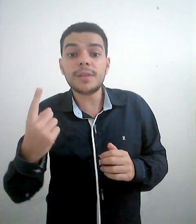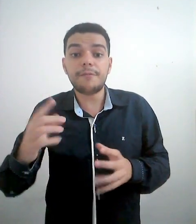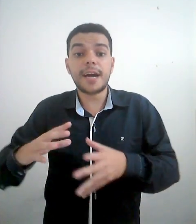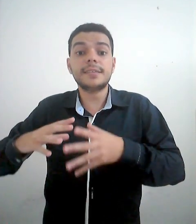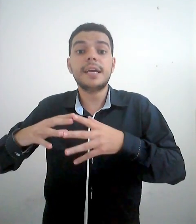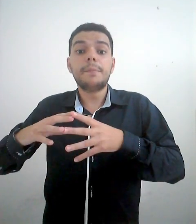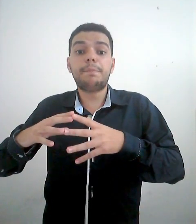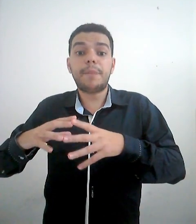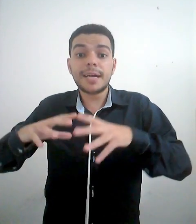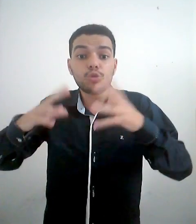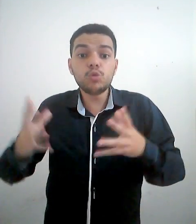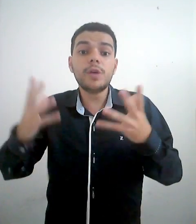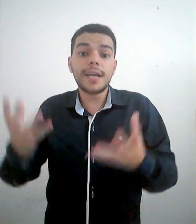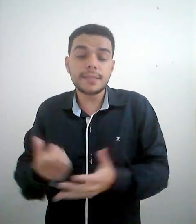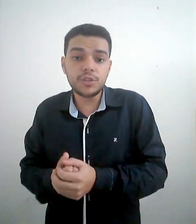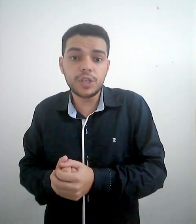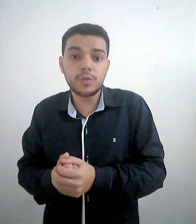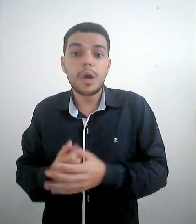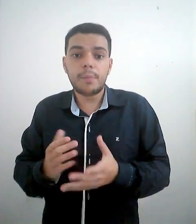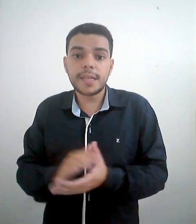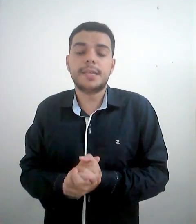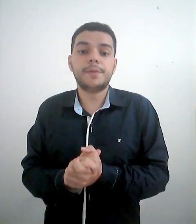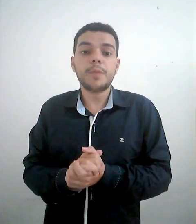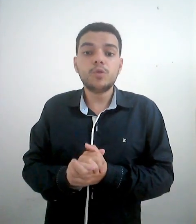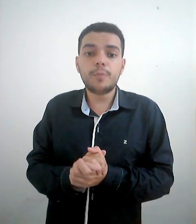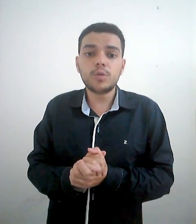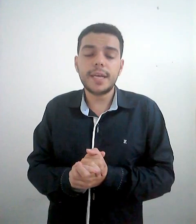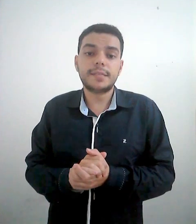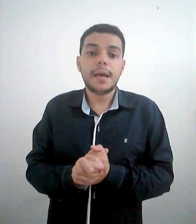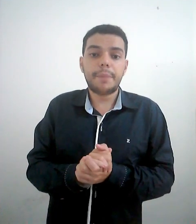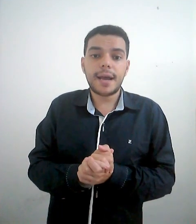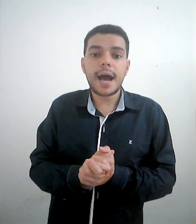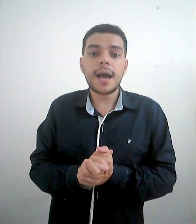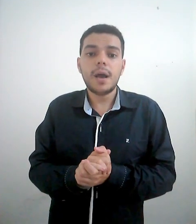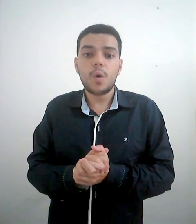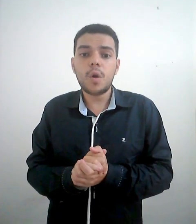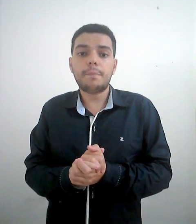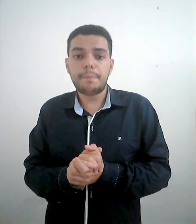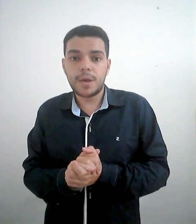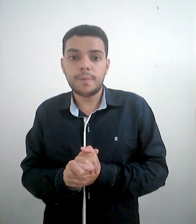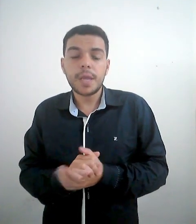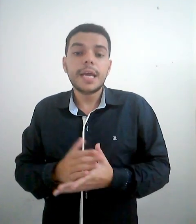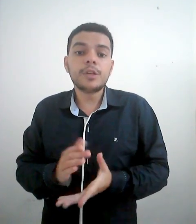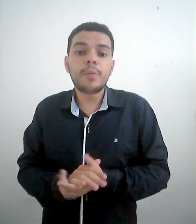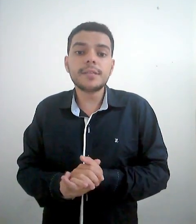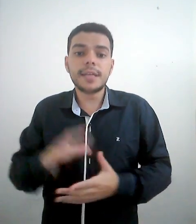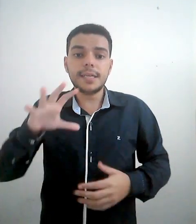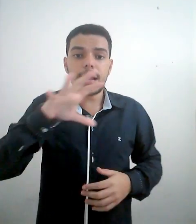da frase para tudo ganhar sentido. Por exemplo, no português, pegar o papel. Eu não posso sinalizar